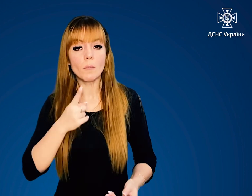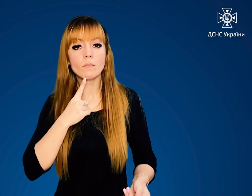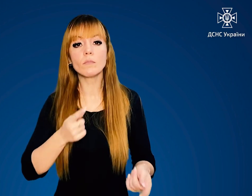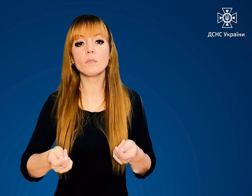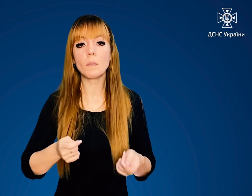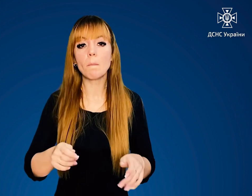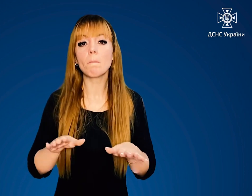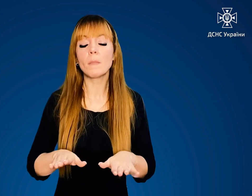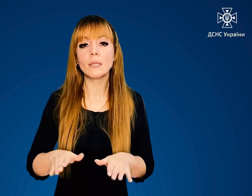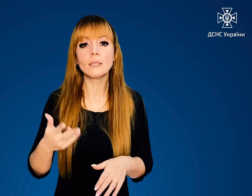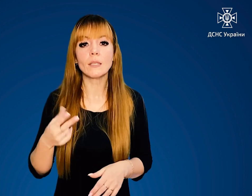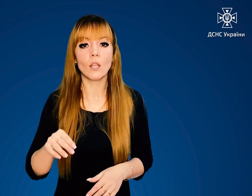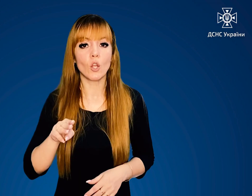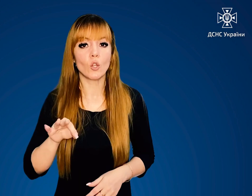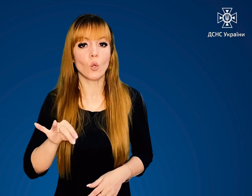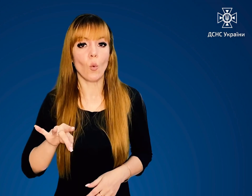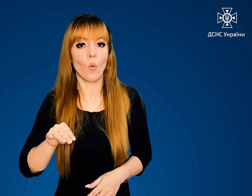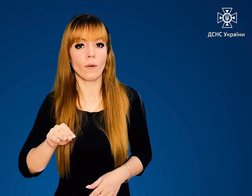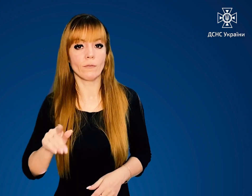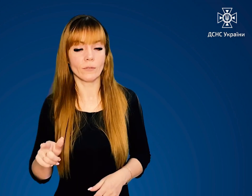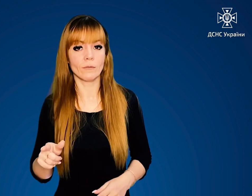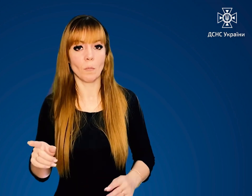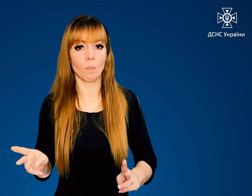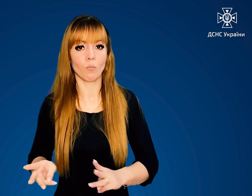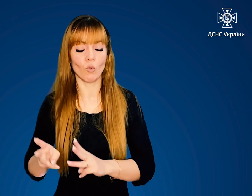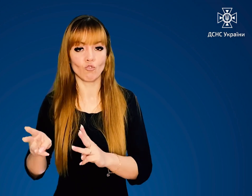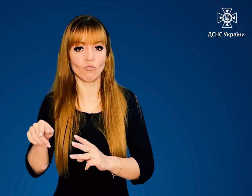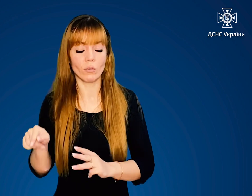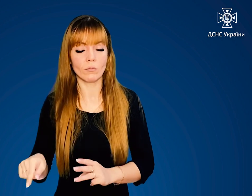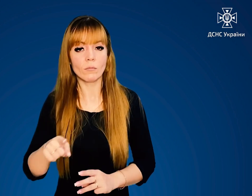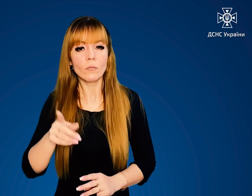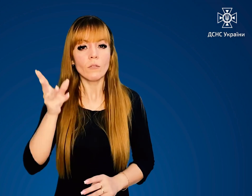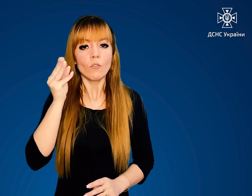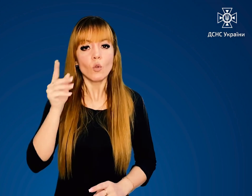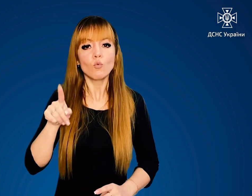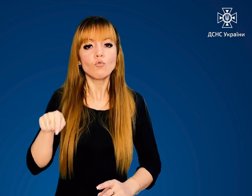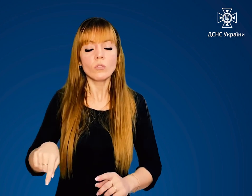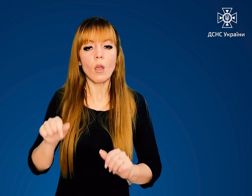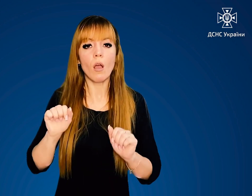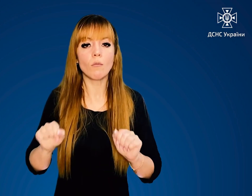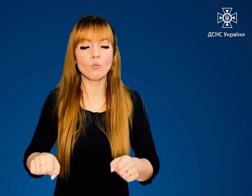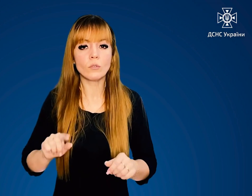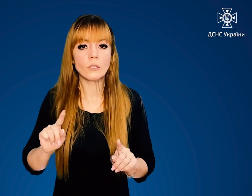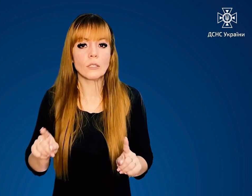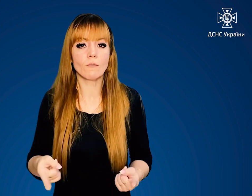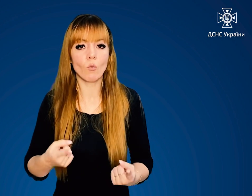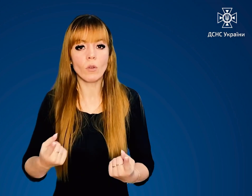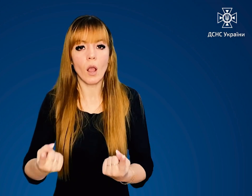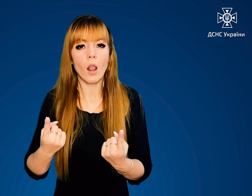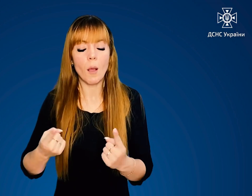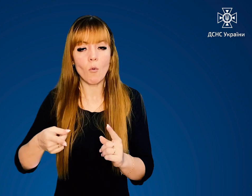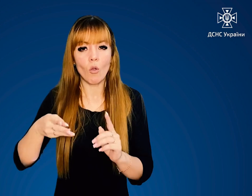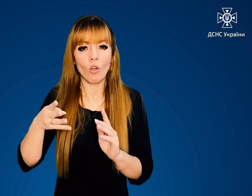у місцях торф'яних пожеж. Враховуйте, що там можуть створюватися глибокі прогари.